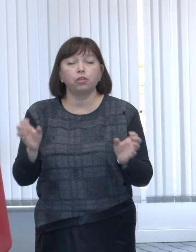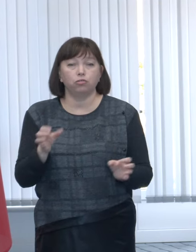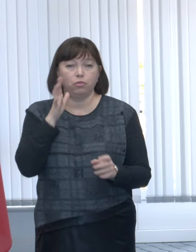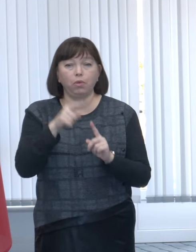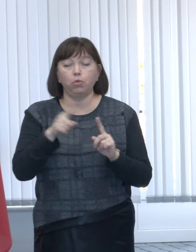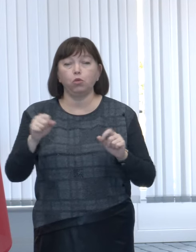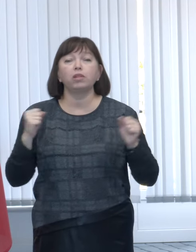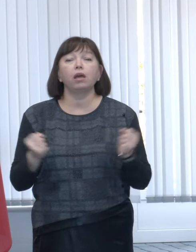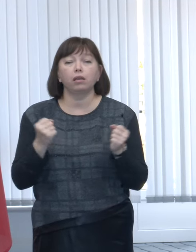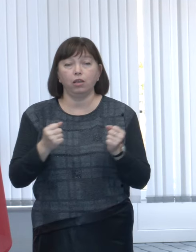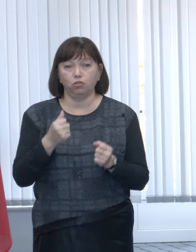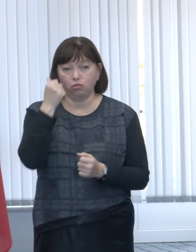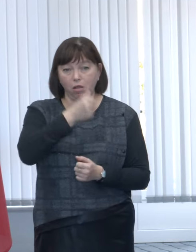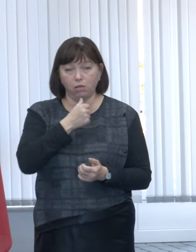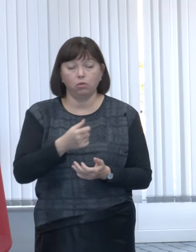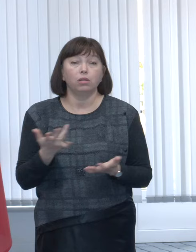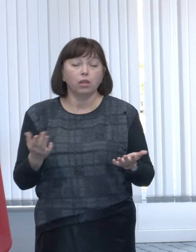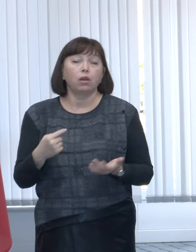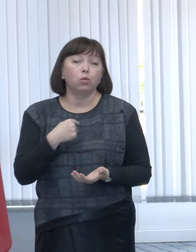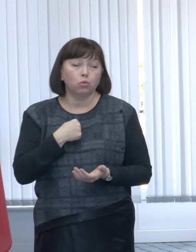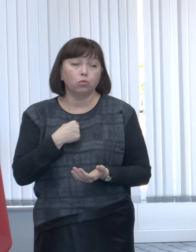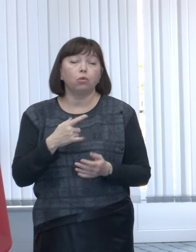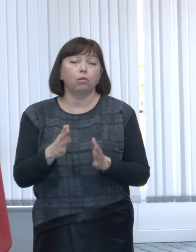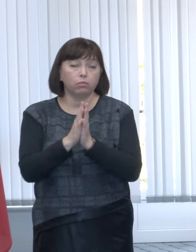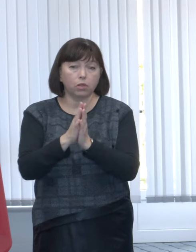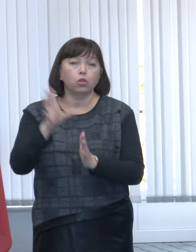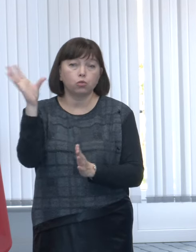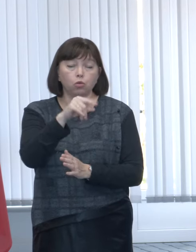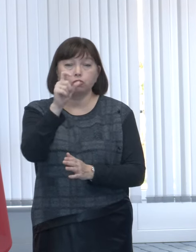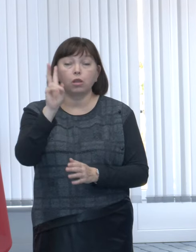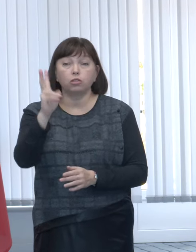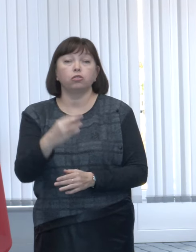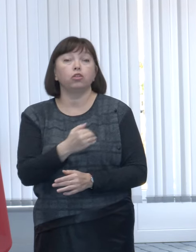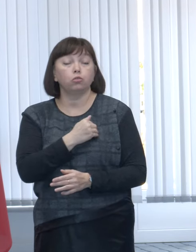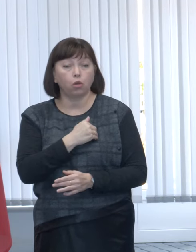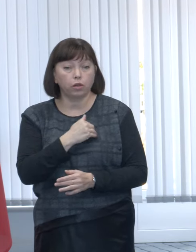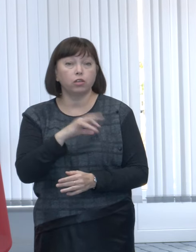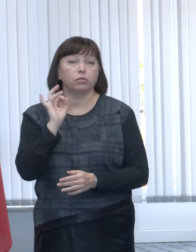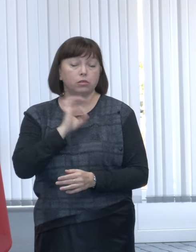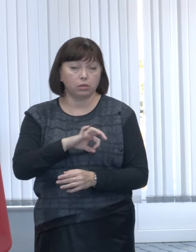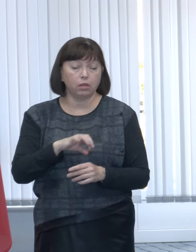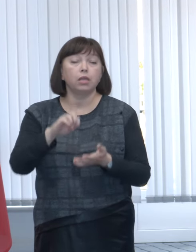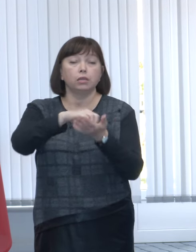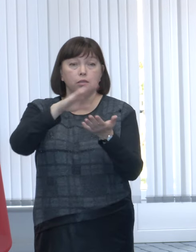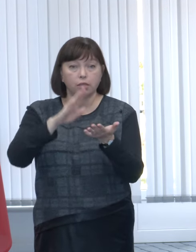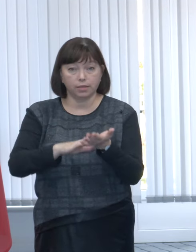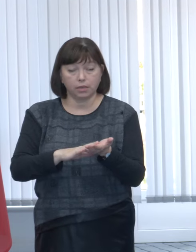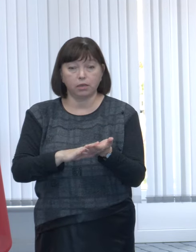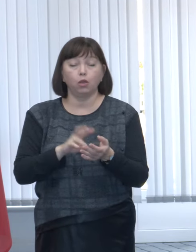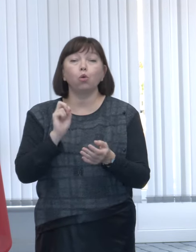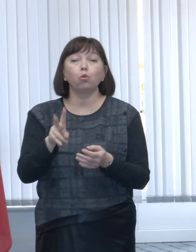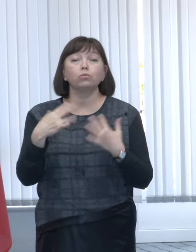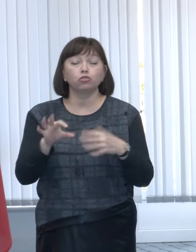perioada rece anului, dar noi, iarăși, îndemnăm toți cetățenii care doresc să beneficieze, să se înscrie, cum a